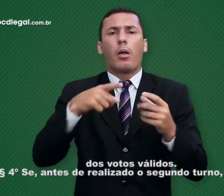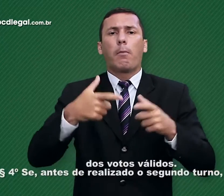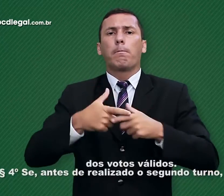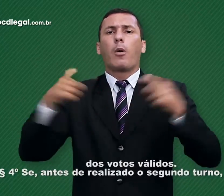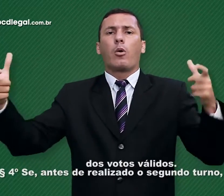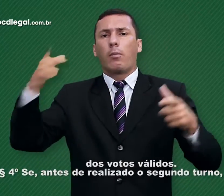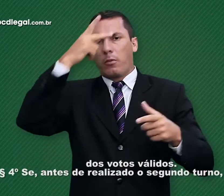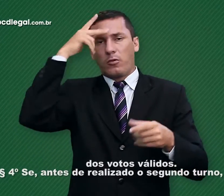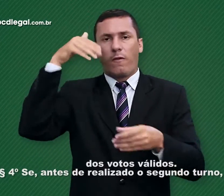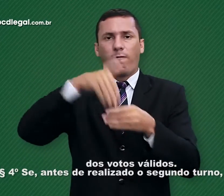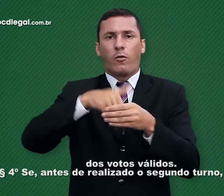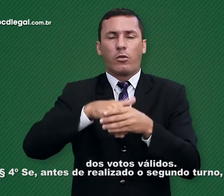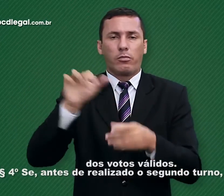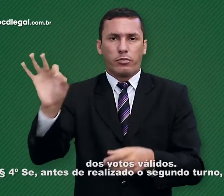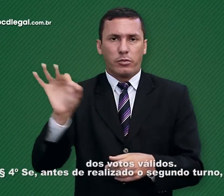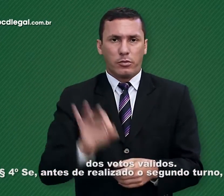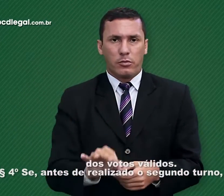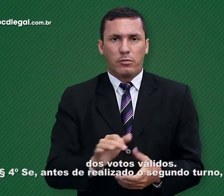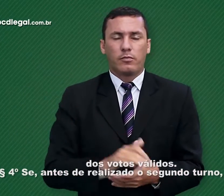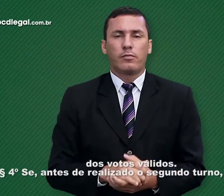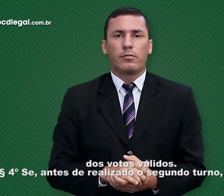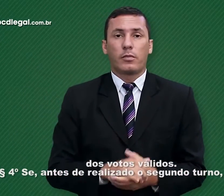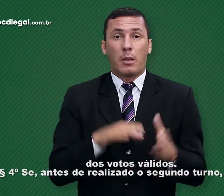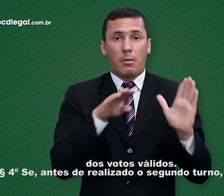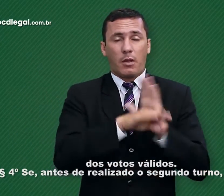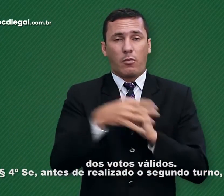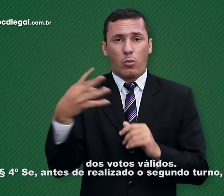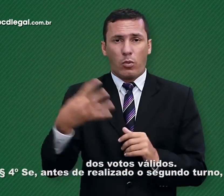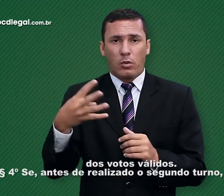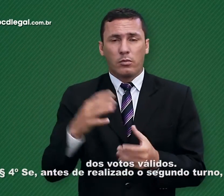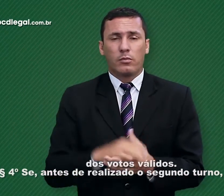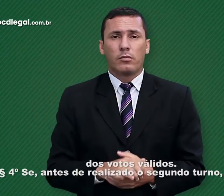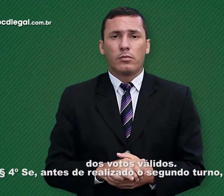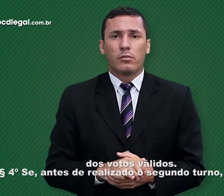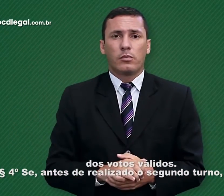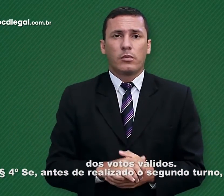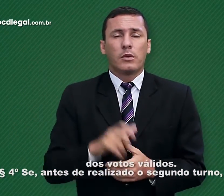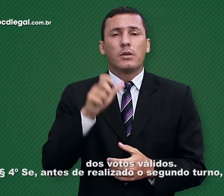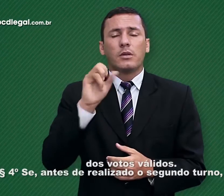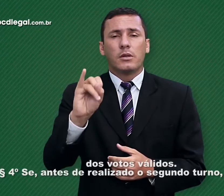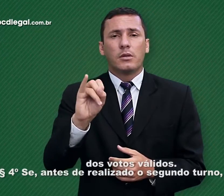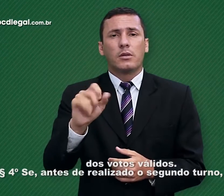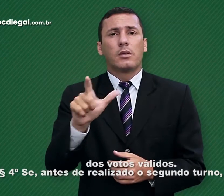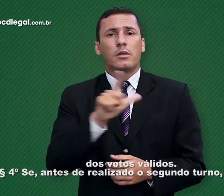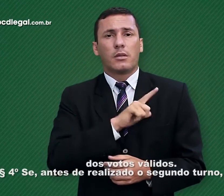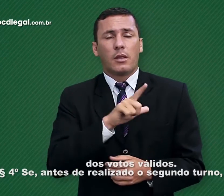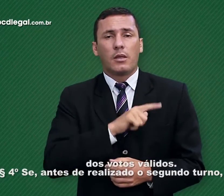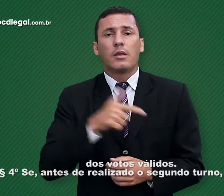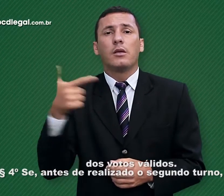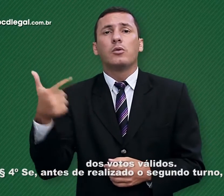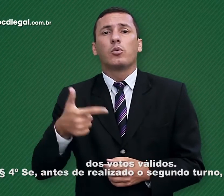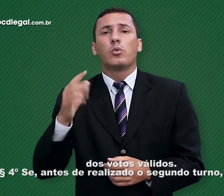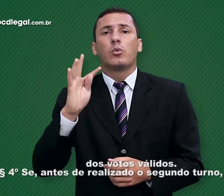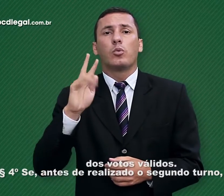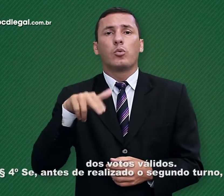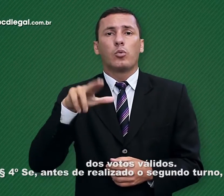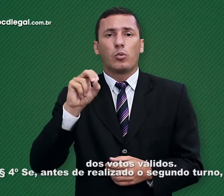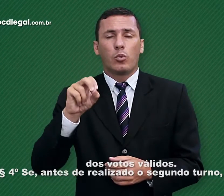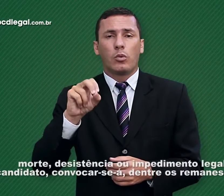dos votos válidos. Parágrafo 4º. Se, antes de realizado o segundo turno, ocorrer